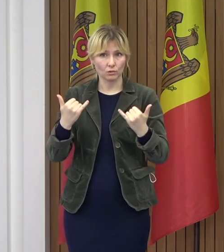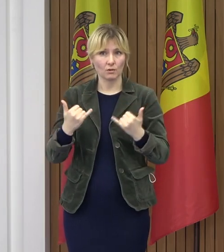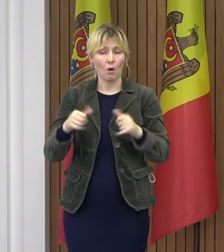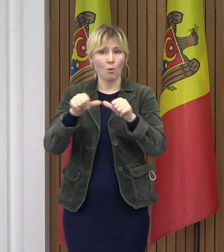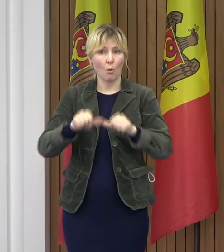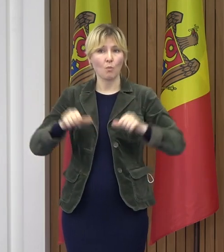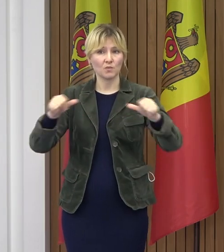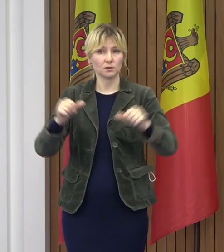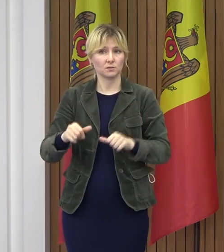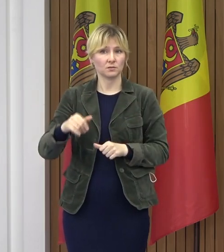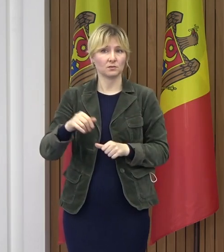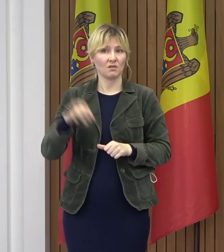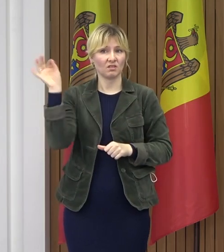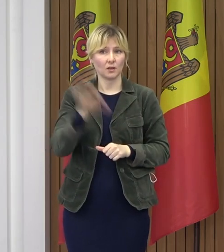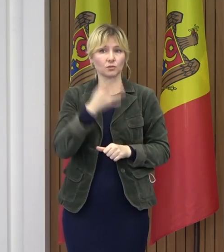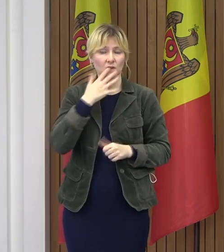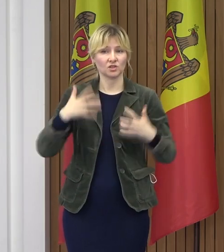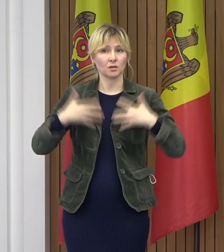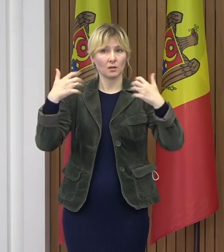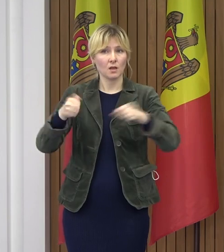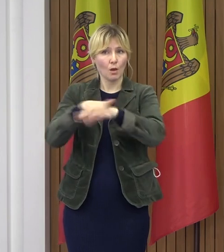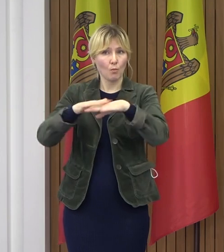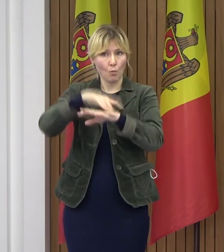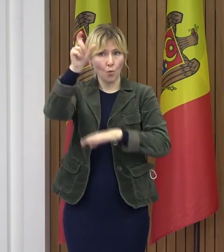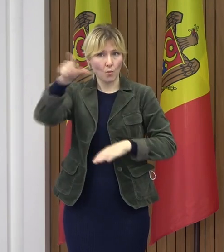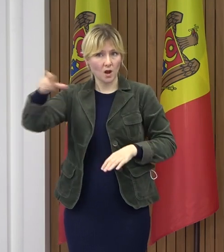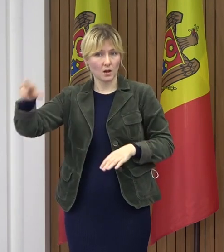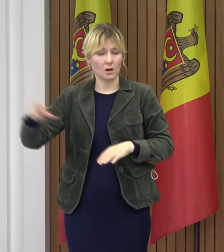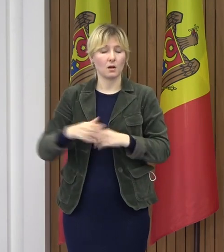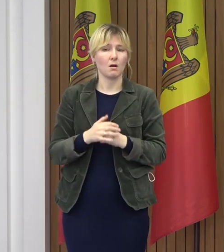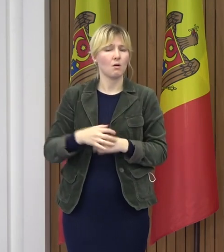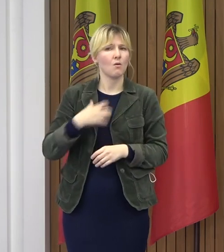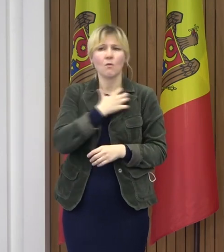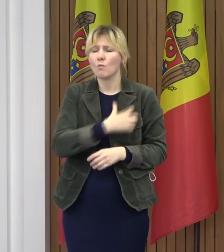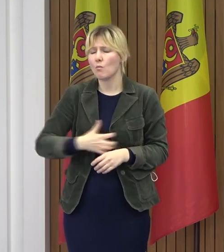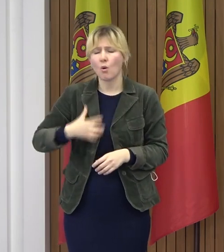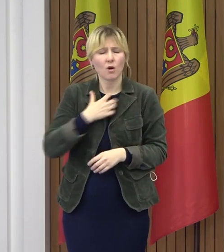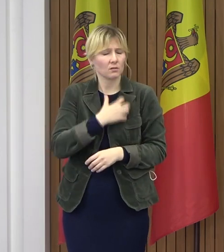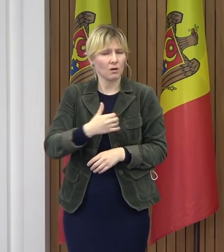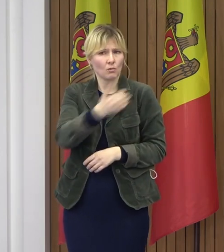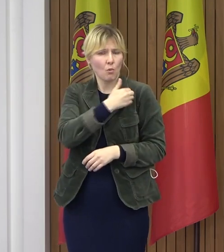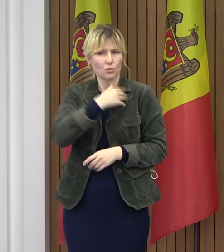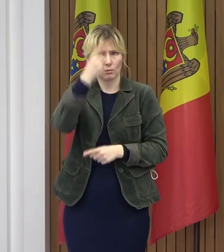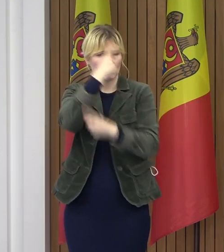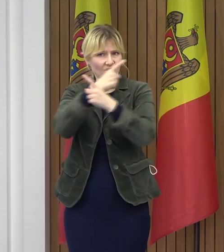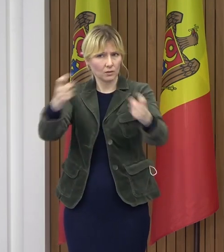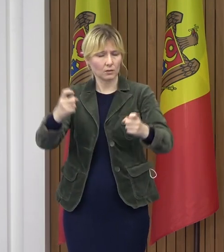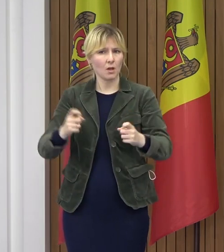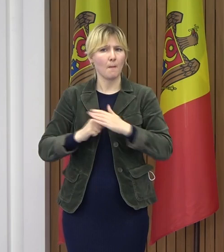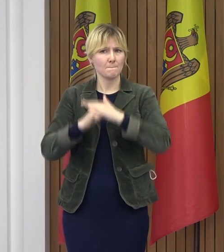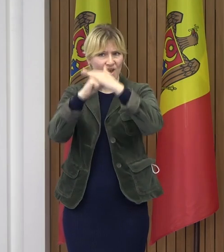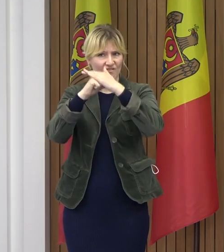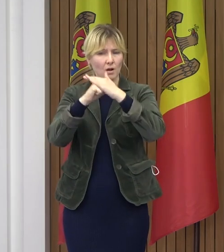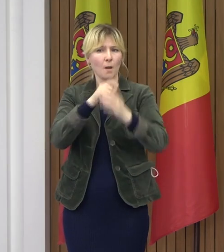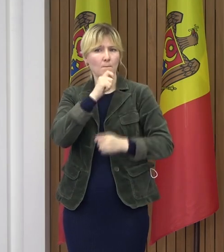Comisiei Naționale Extraordinarie Sanatate Publică. Un lucru foarte important, care vreau să-l menționez în cadrul acestui briefing de presă,